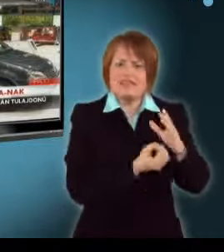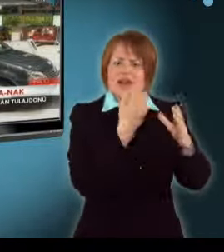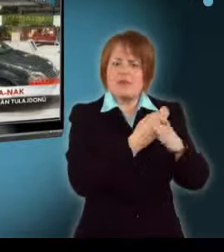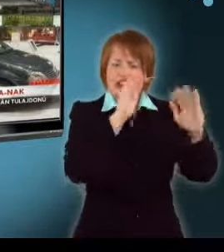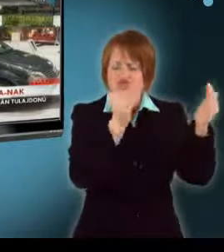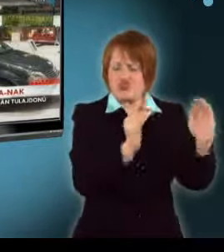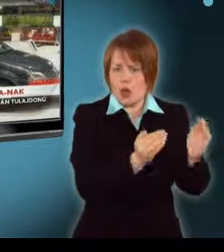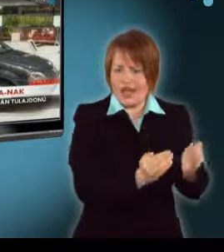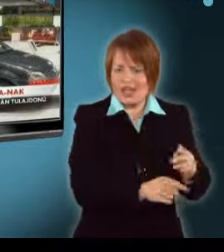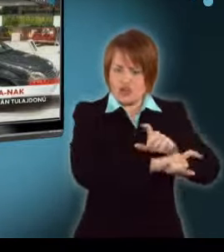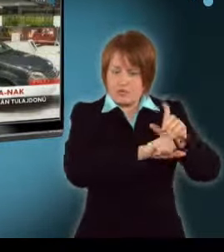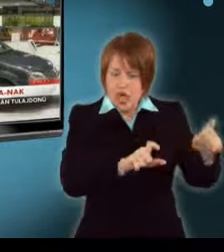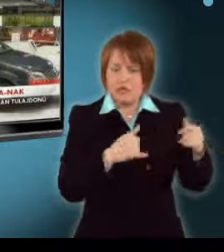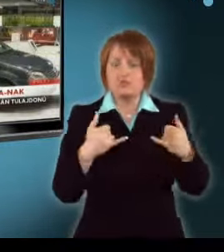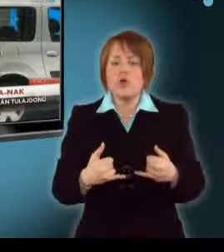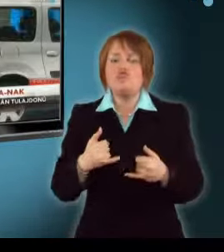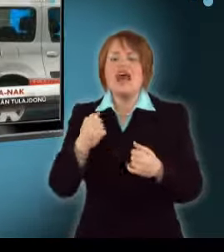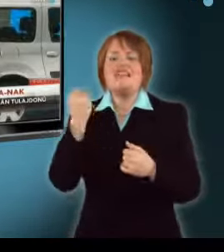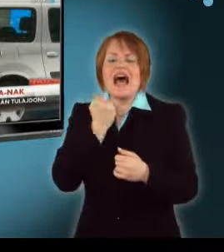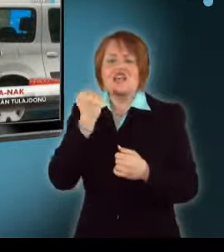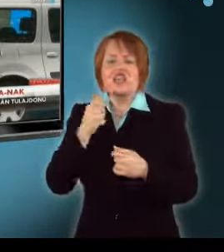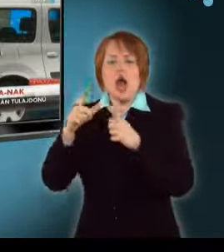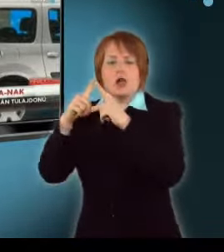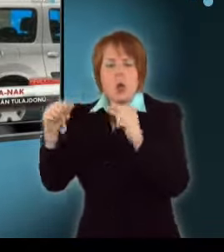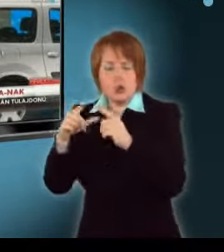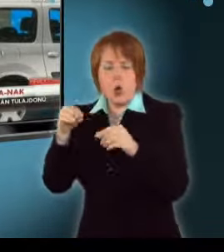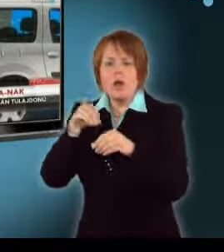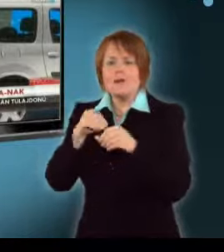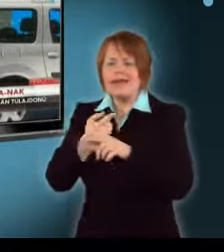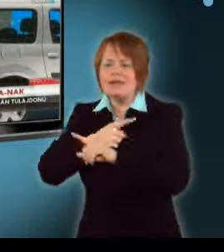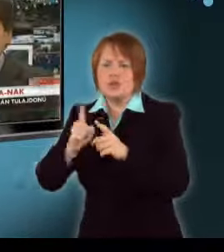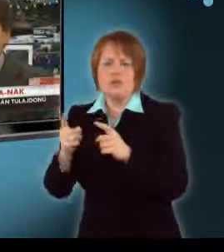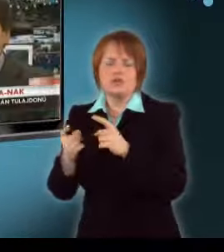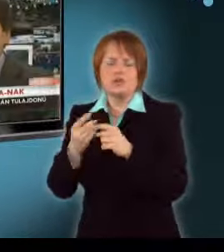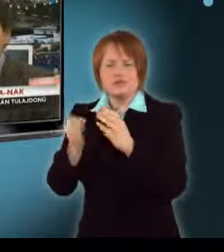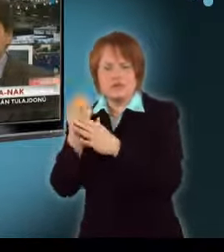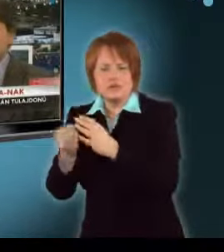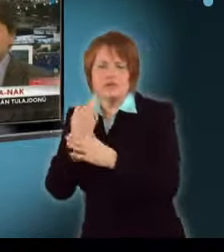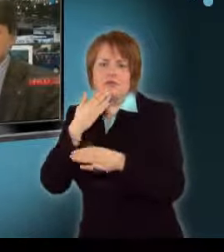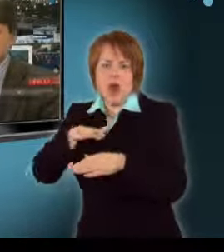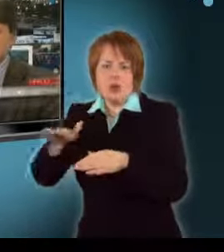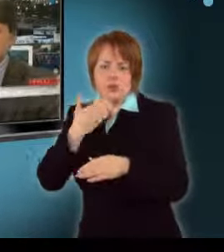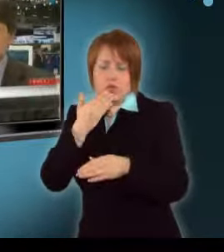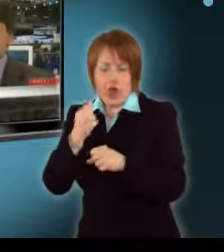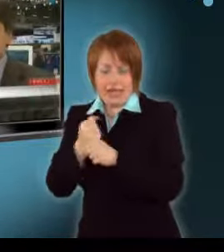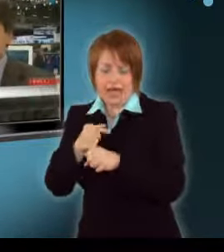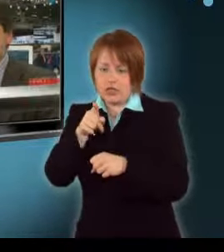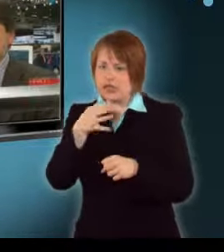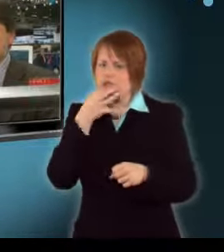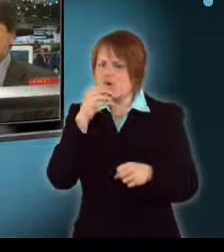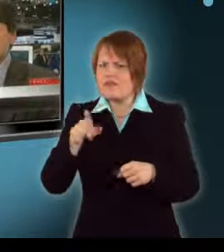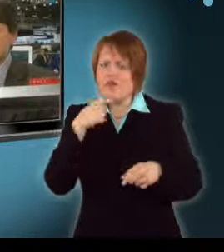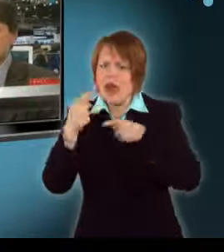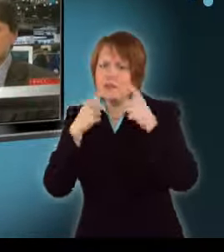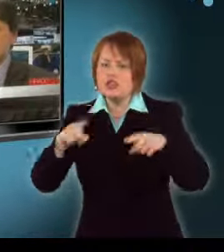csökkenése miatt, addig a dácsia Renault éppen arra készül, hogy több autót gyártson. A cég szóvívője elmondta, a jövő